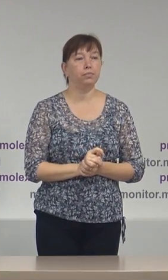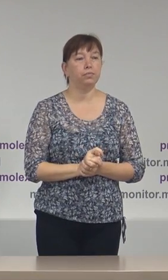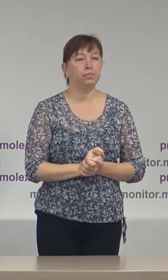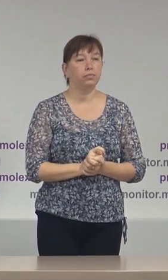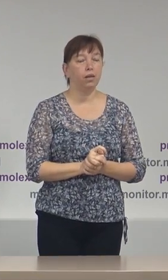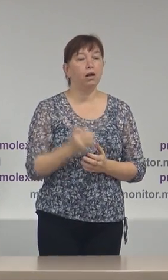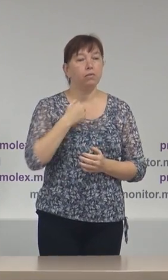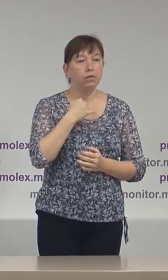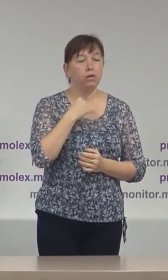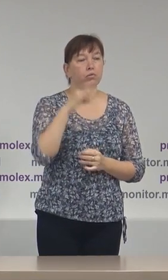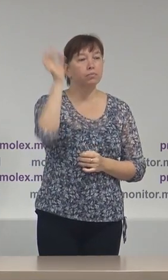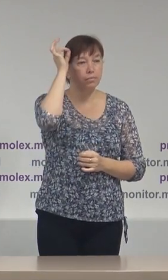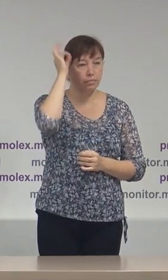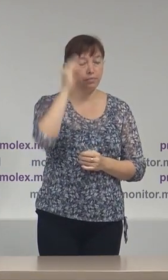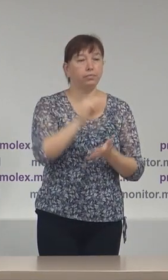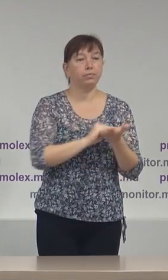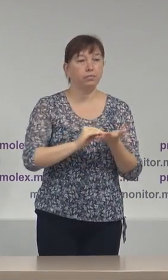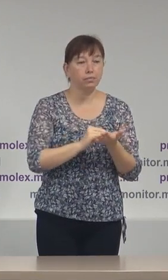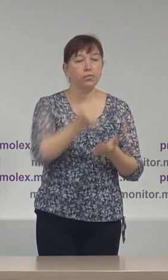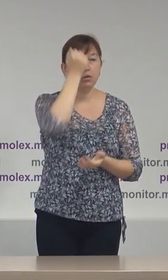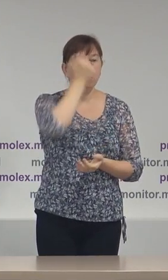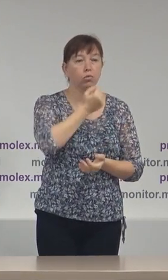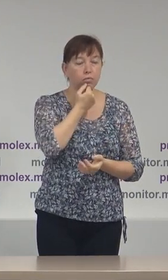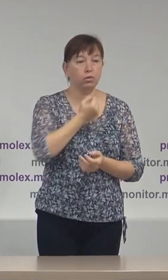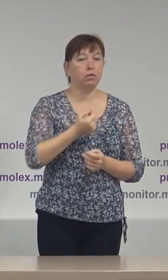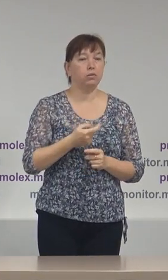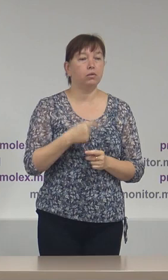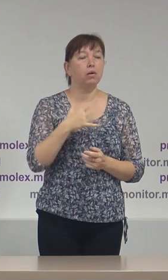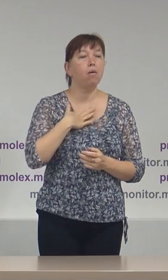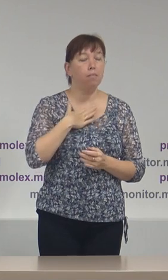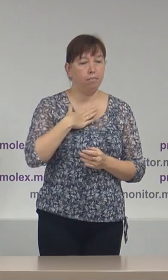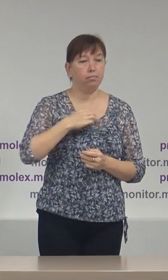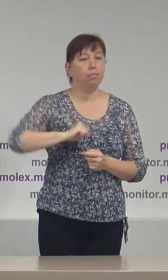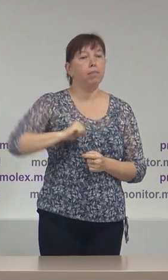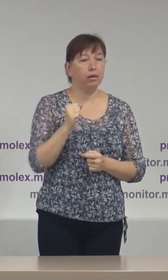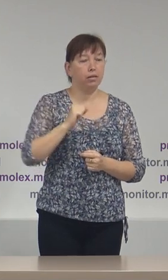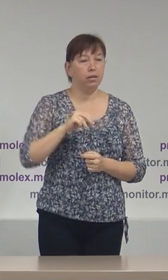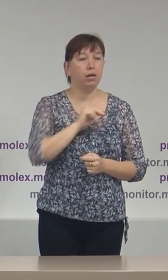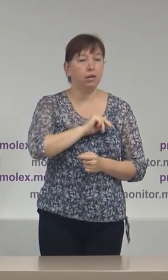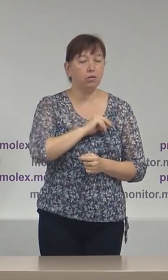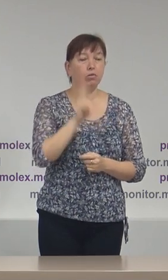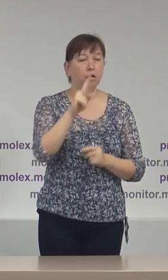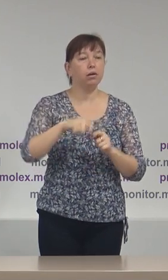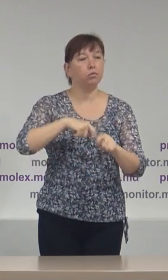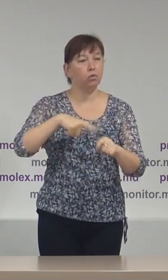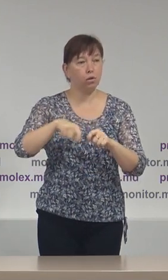Țin să reamintesc și să mulțumesc pe această cale partenerilor noștri, donatorilor care